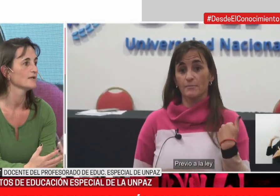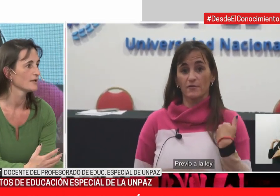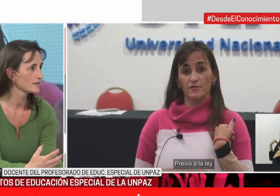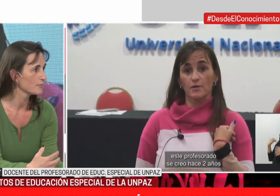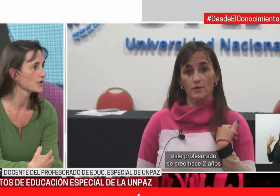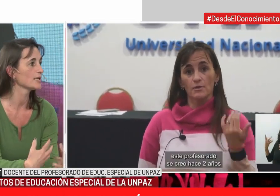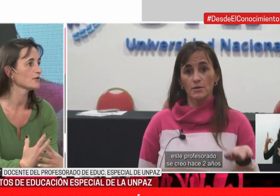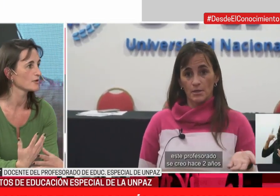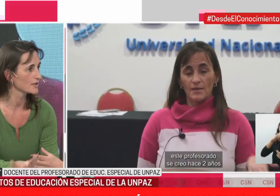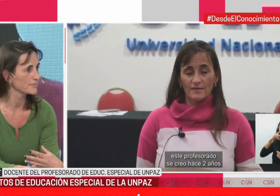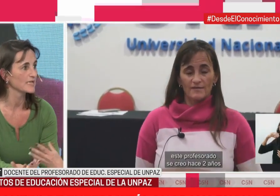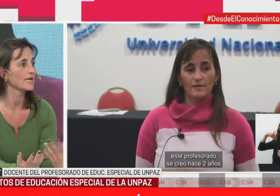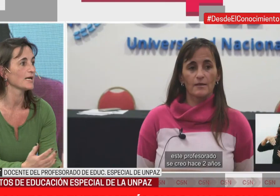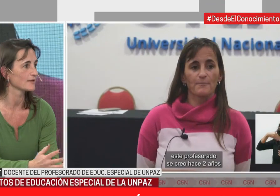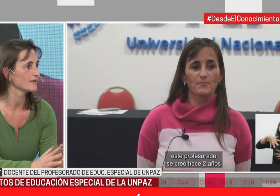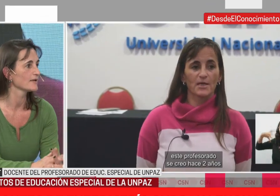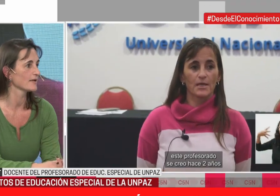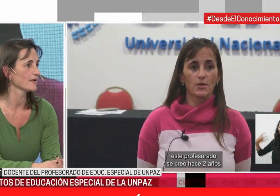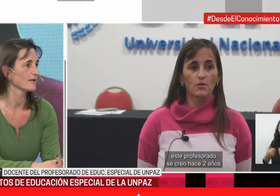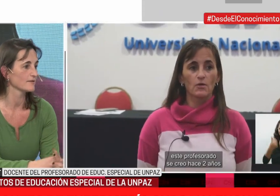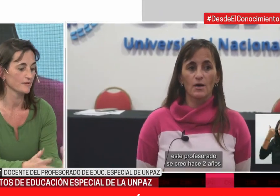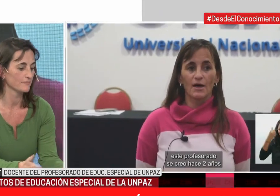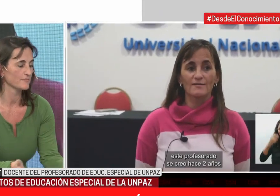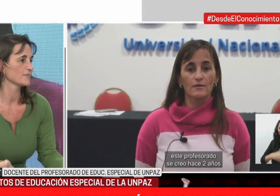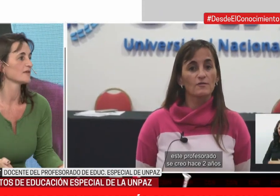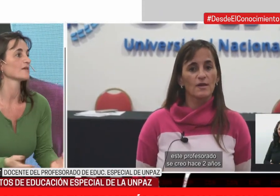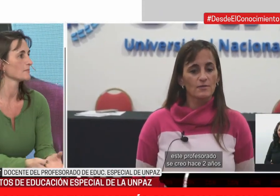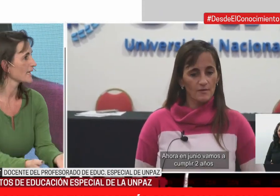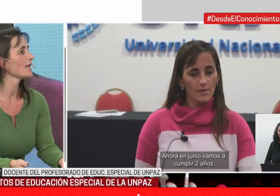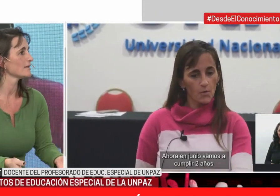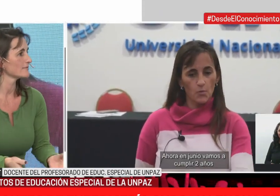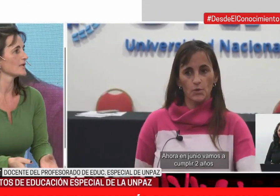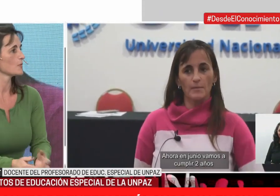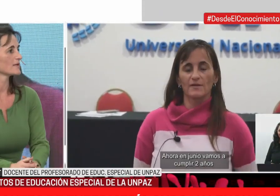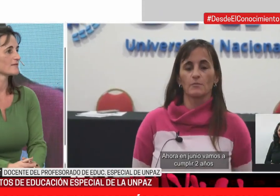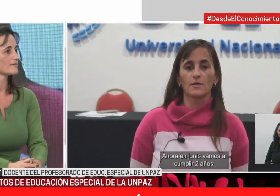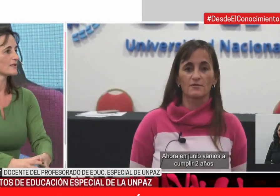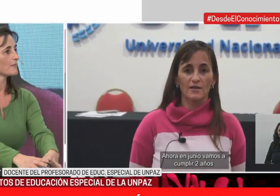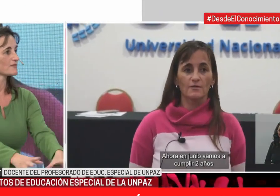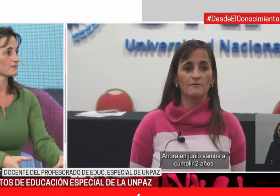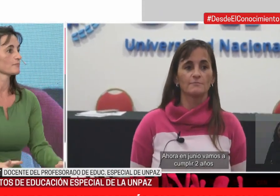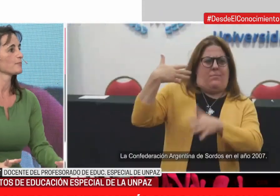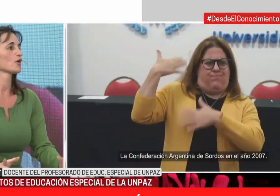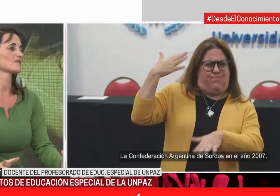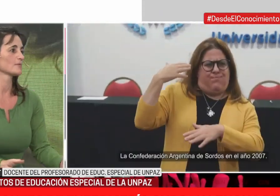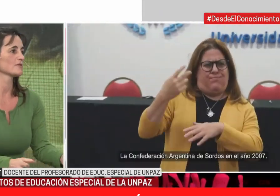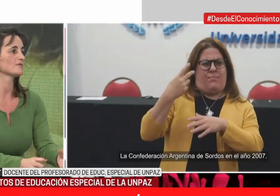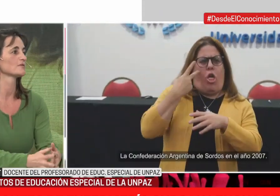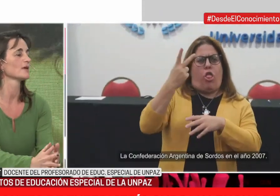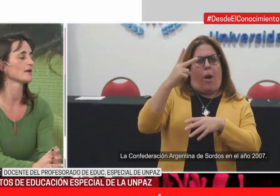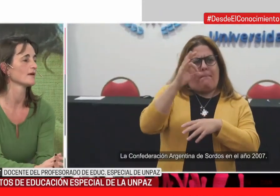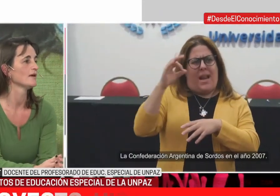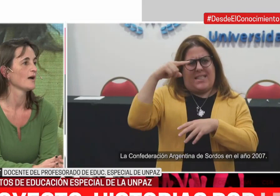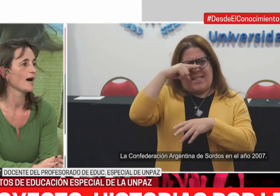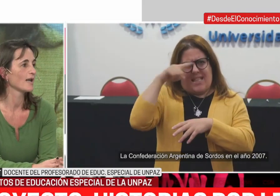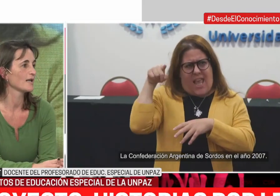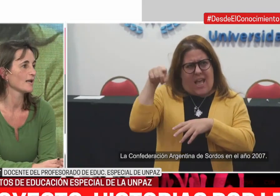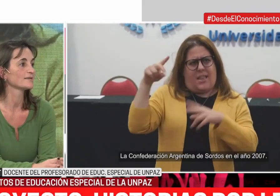también de Moreno, de Pilar, de San Miguel, de lugares, digamos, próximos